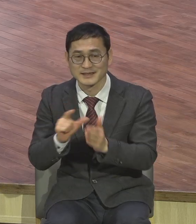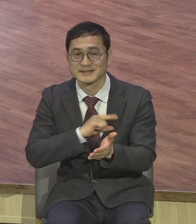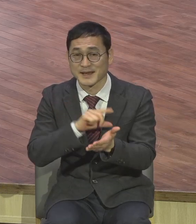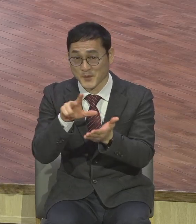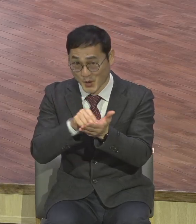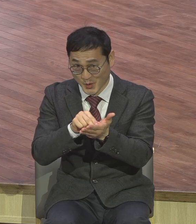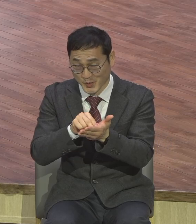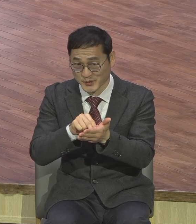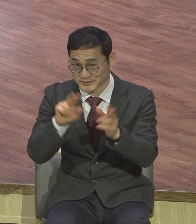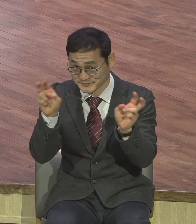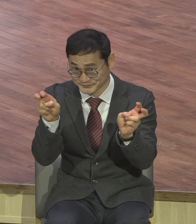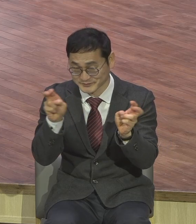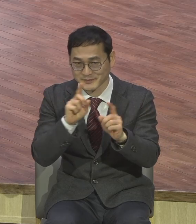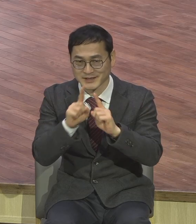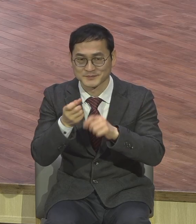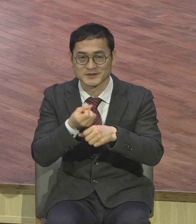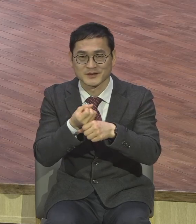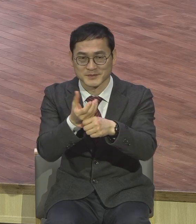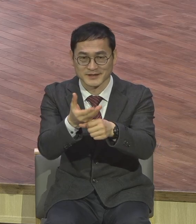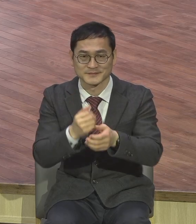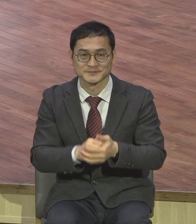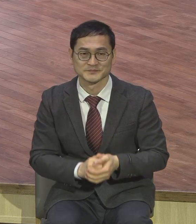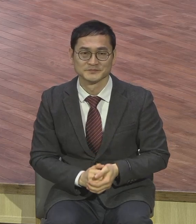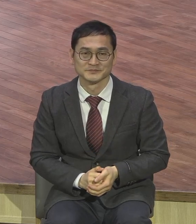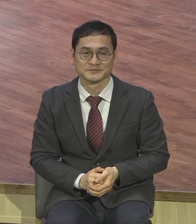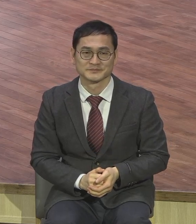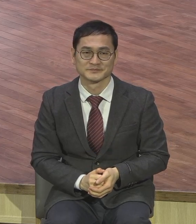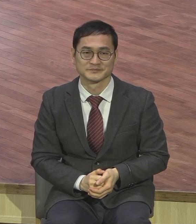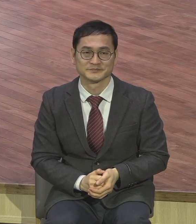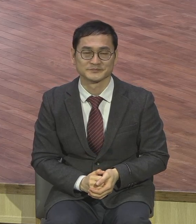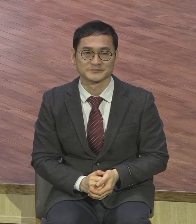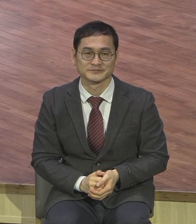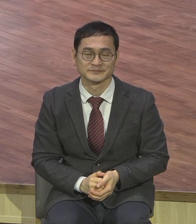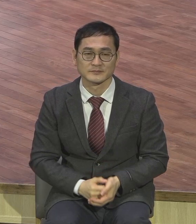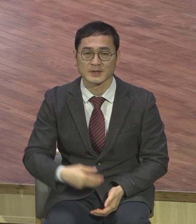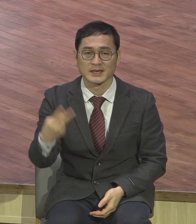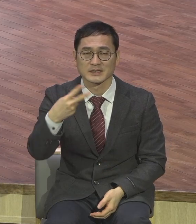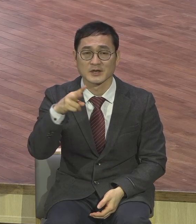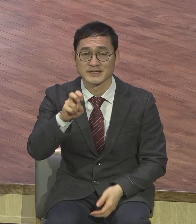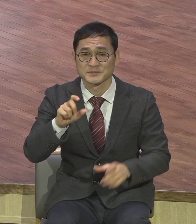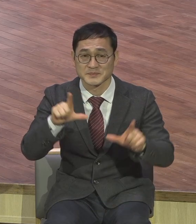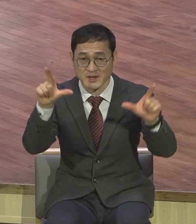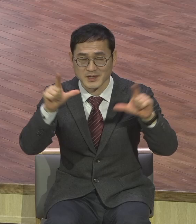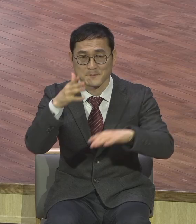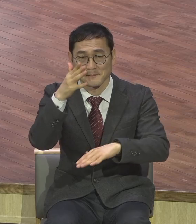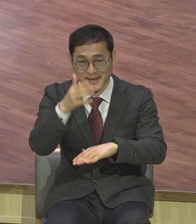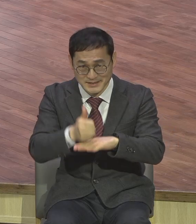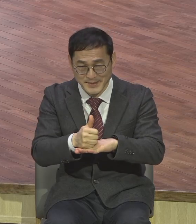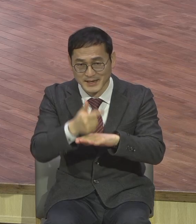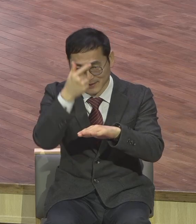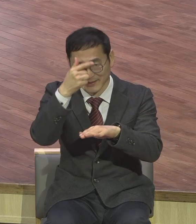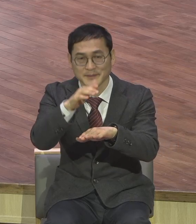오늘은 2020년 이제 마지막 주일 예배를 드립니다